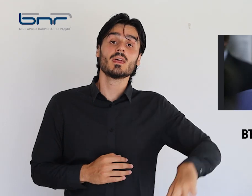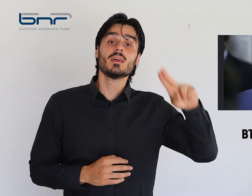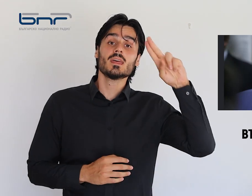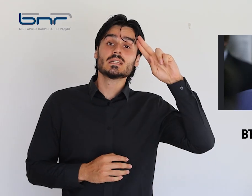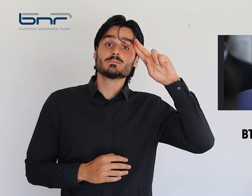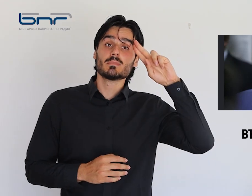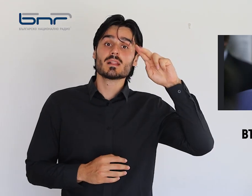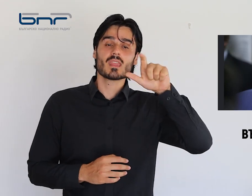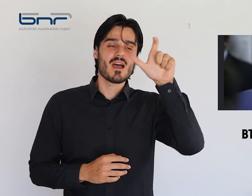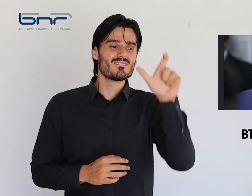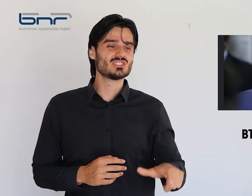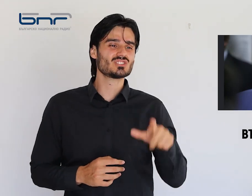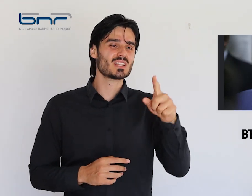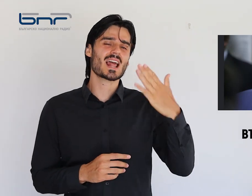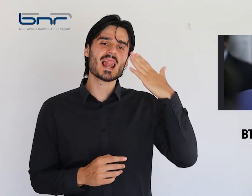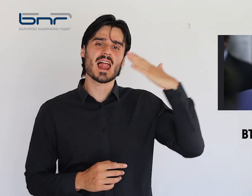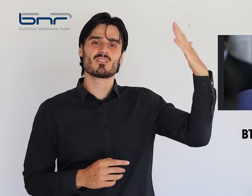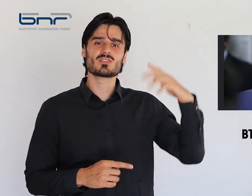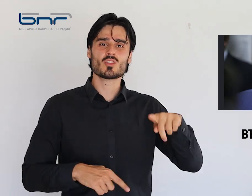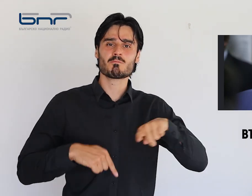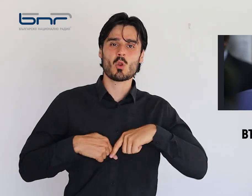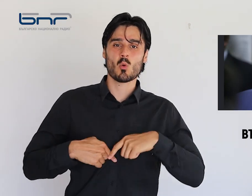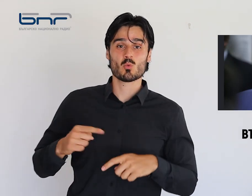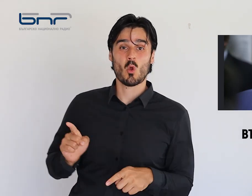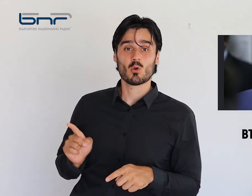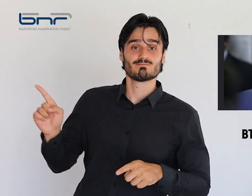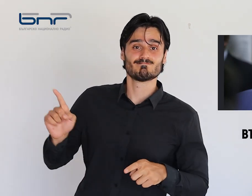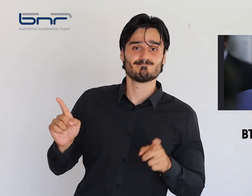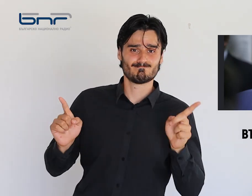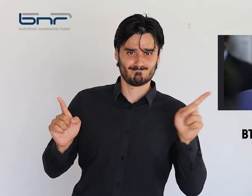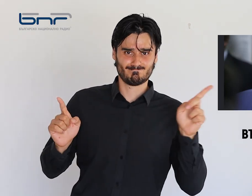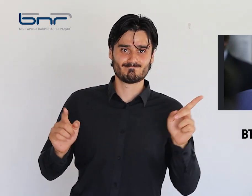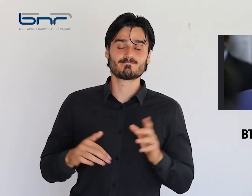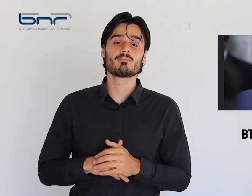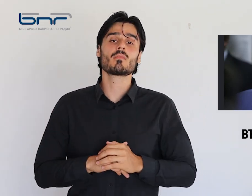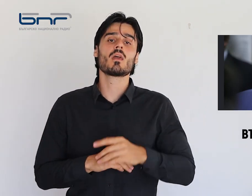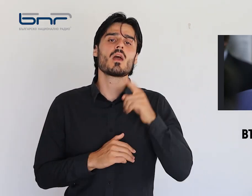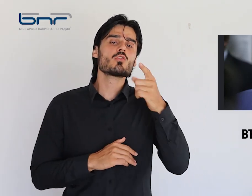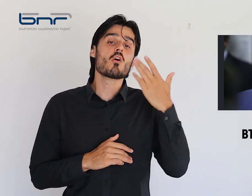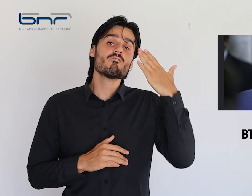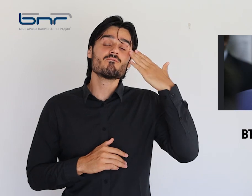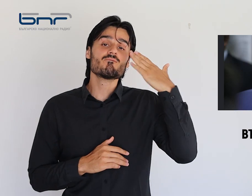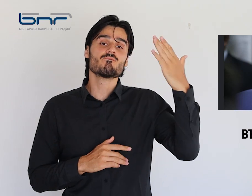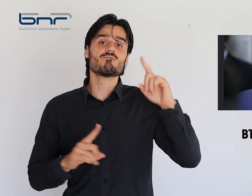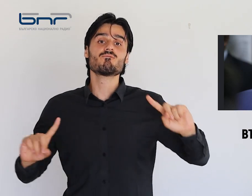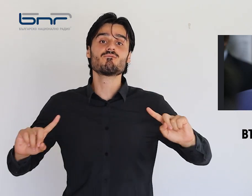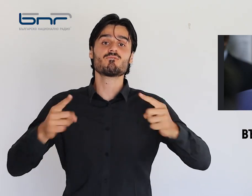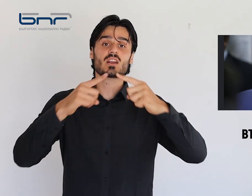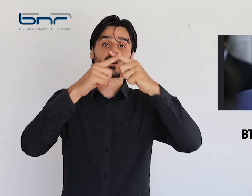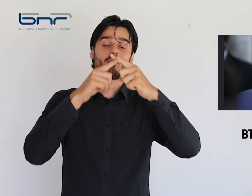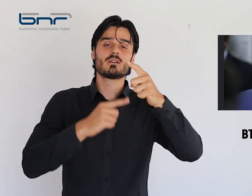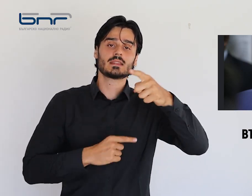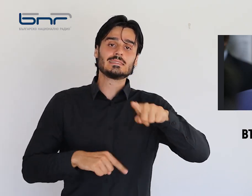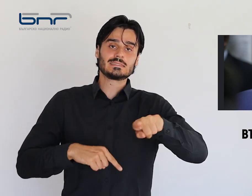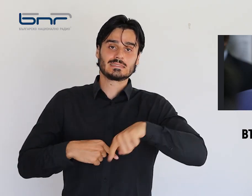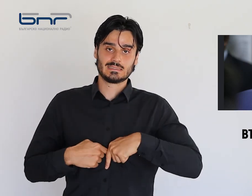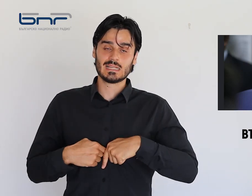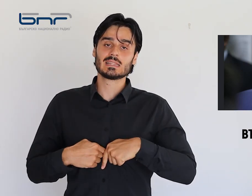Изпълняващият функциите на главен прокурор Борислав Сарафов предлага за свой заместник Върховен Съдия. Това е Елена Каракашева от Върховния